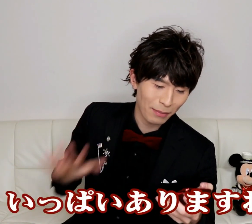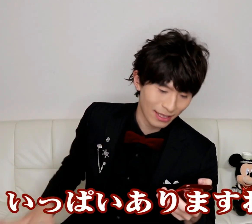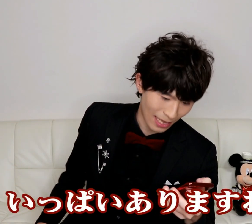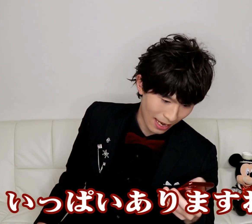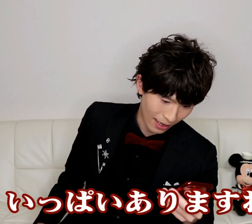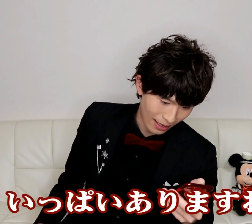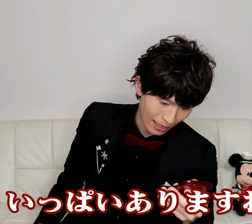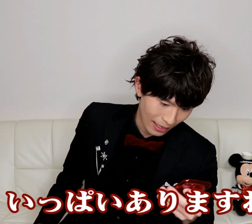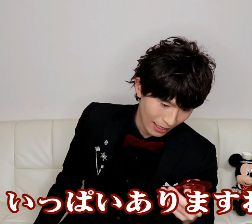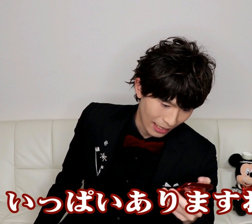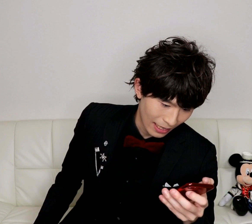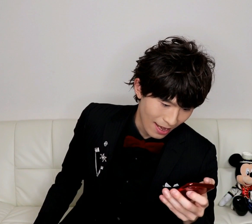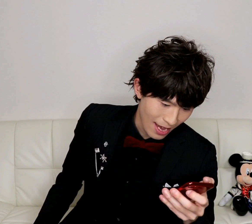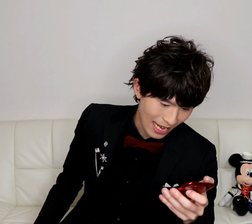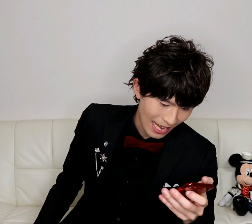ありますねえー